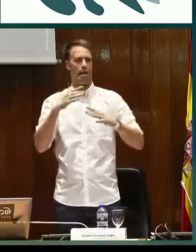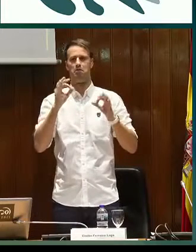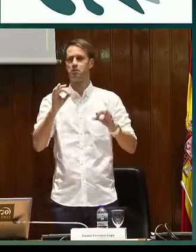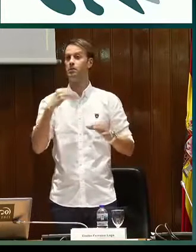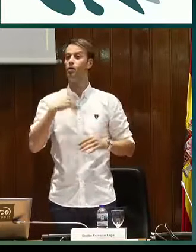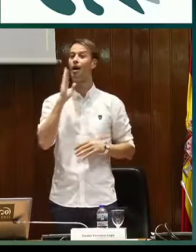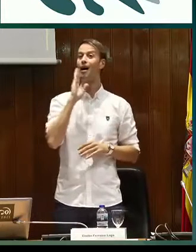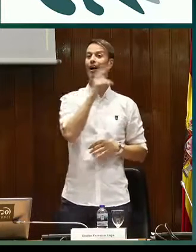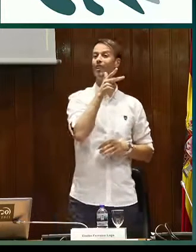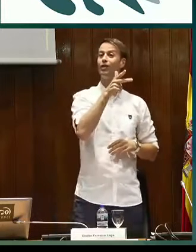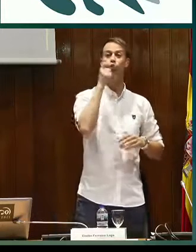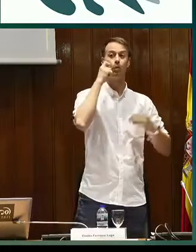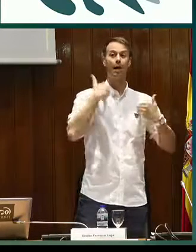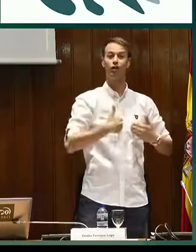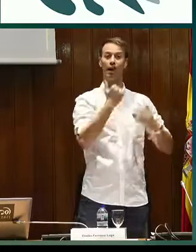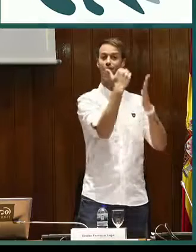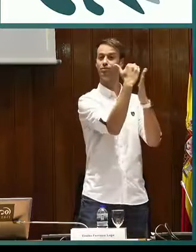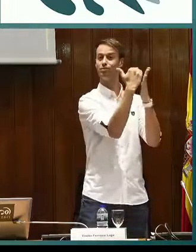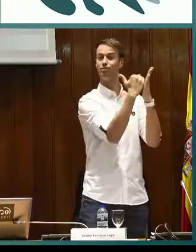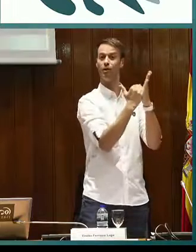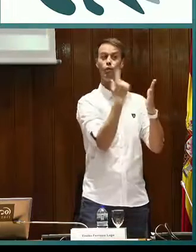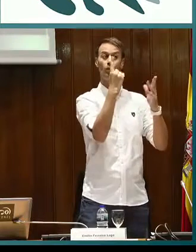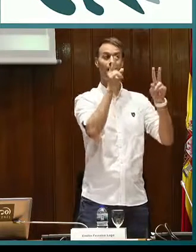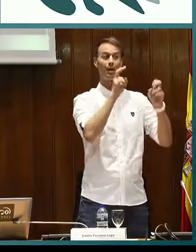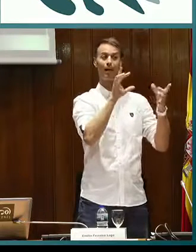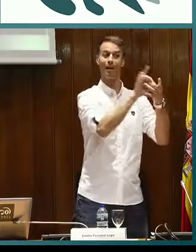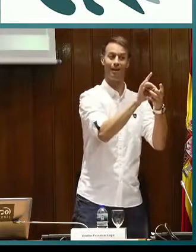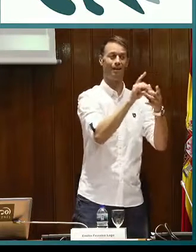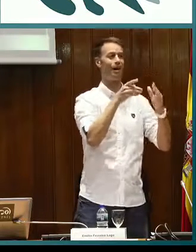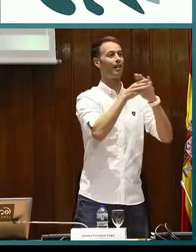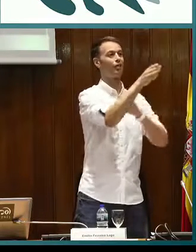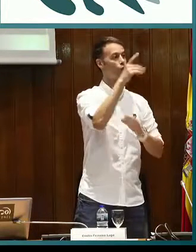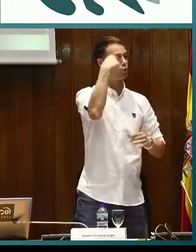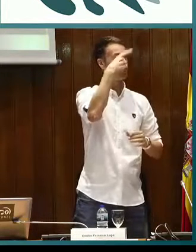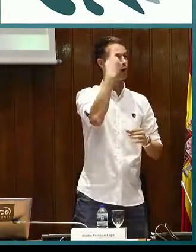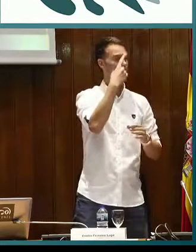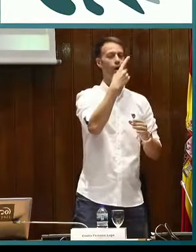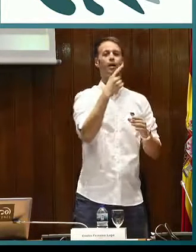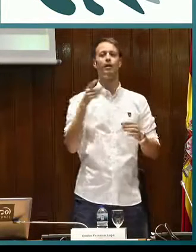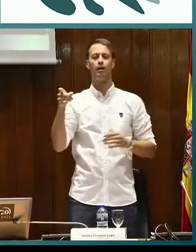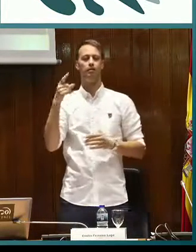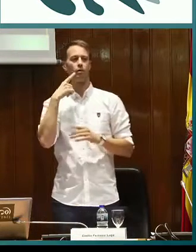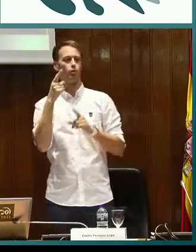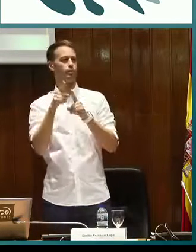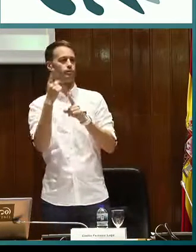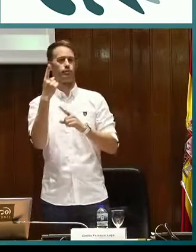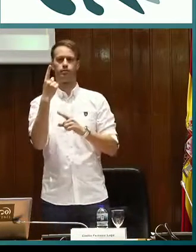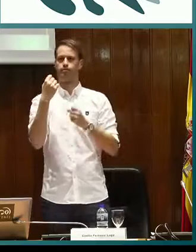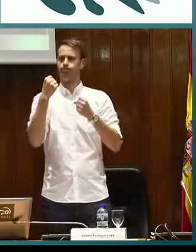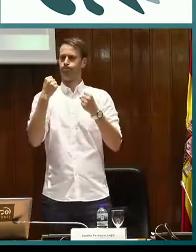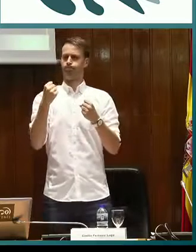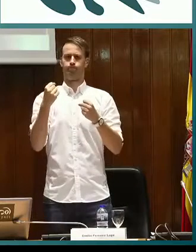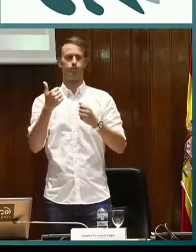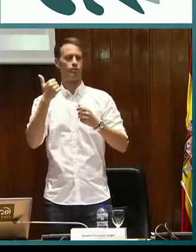No incluye derechos nuevos, sino que los mismos derechos que estaban estipulados ya en el acceso, como hemos dicho, a la